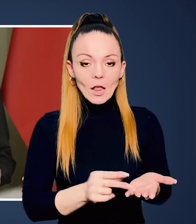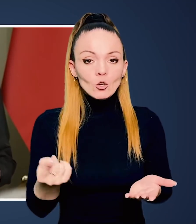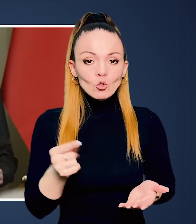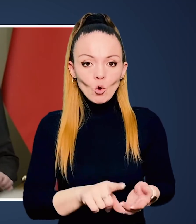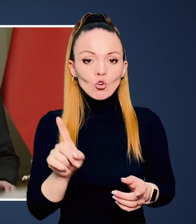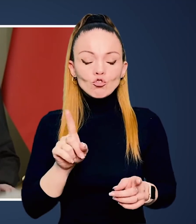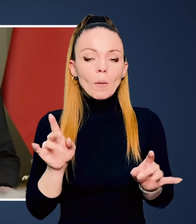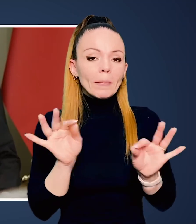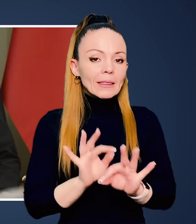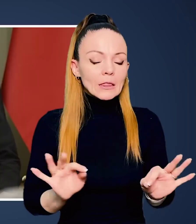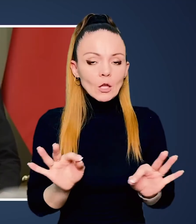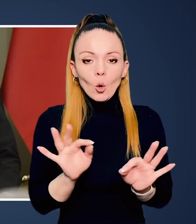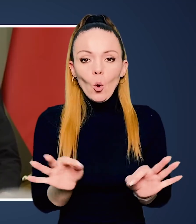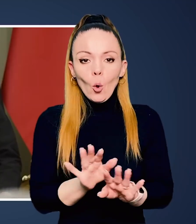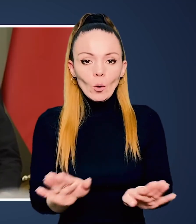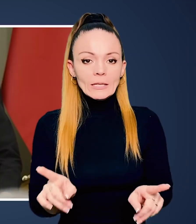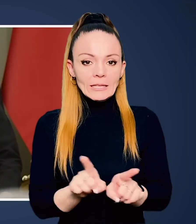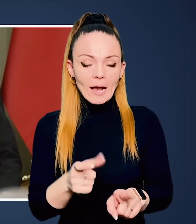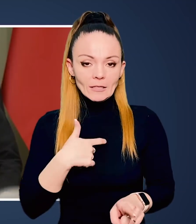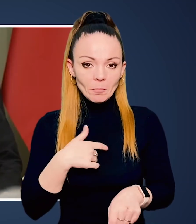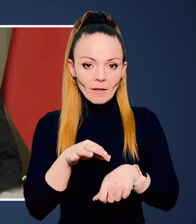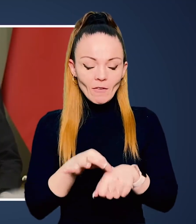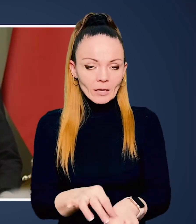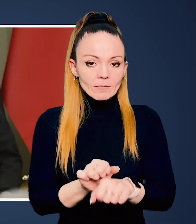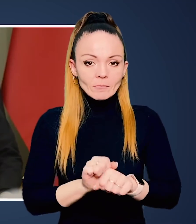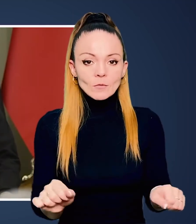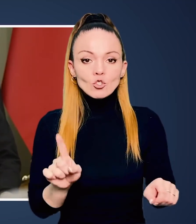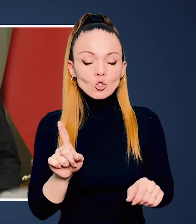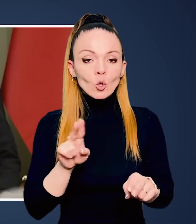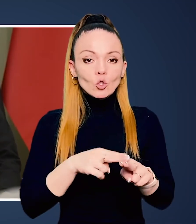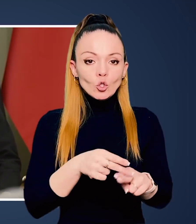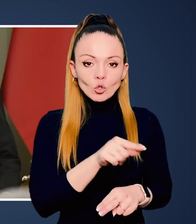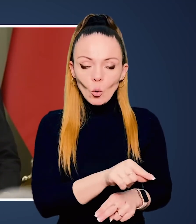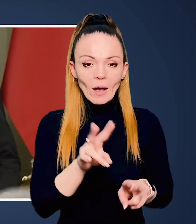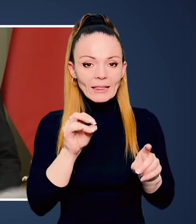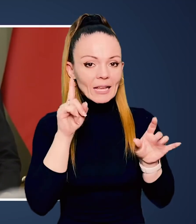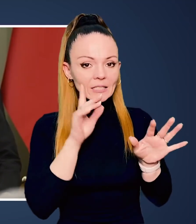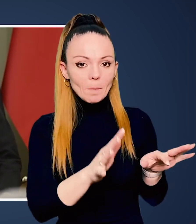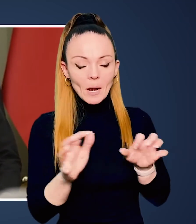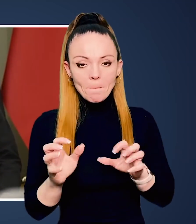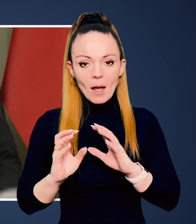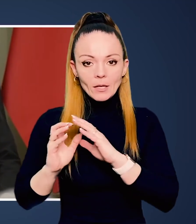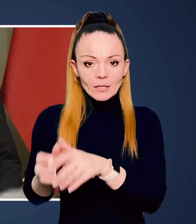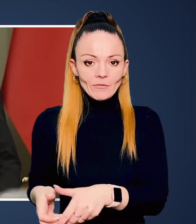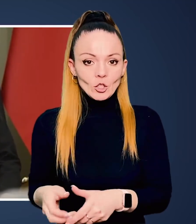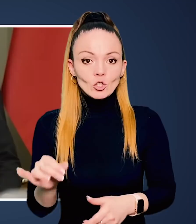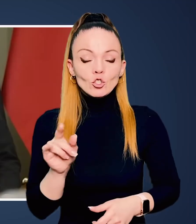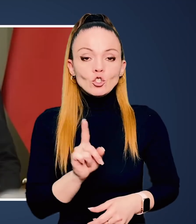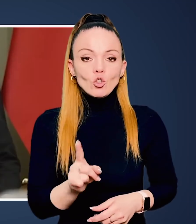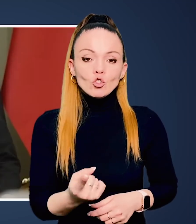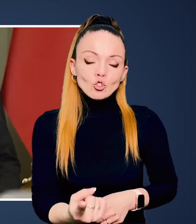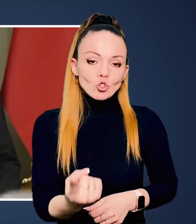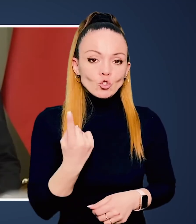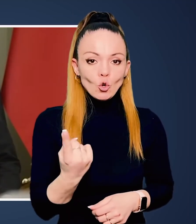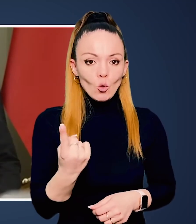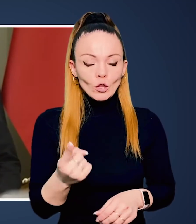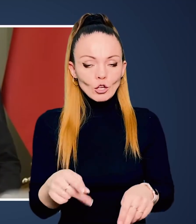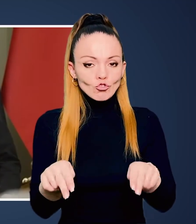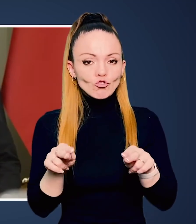прикладом того, що ніколи не можна так вести себе, що цього не сприймає світ. І що